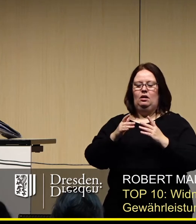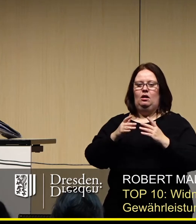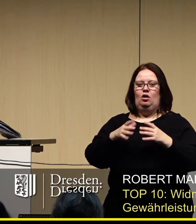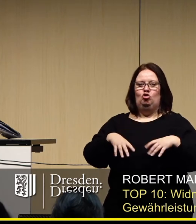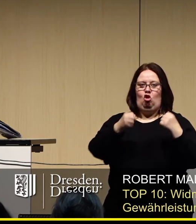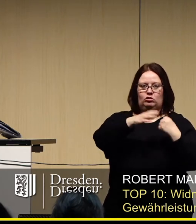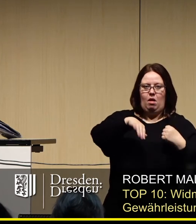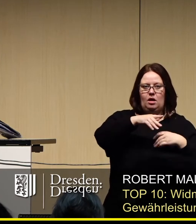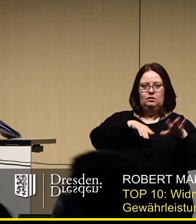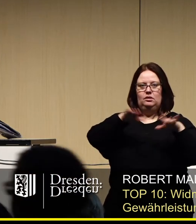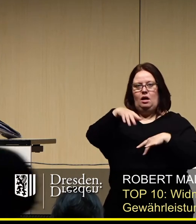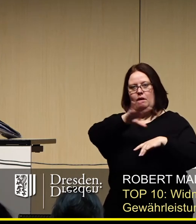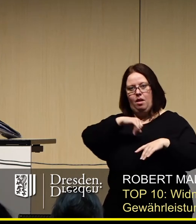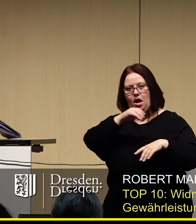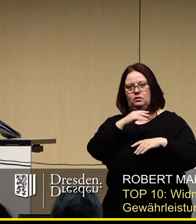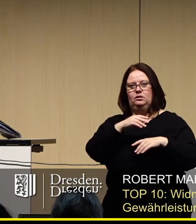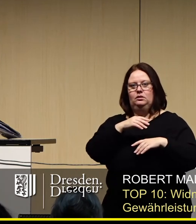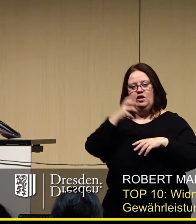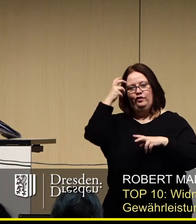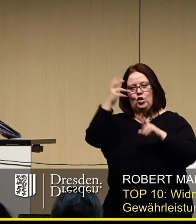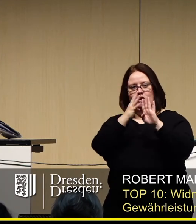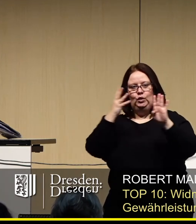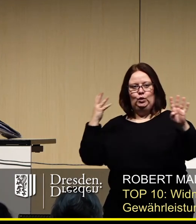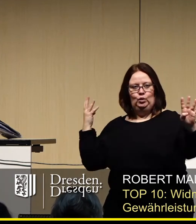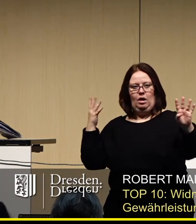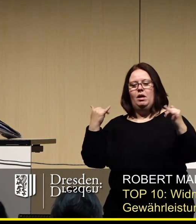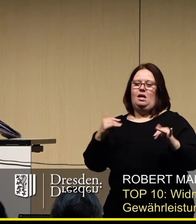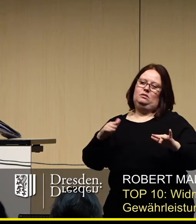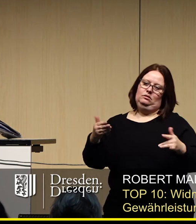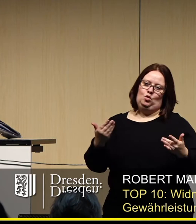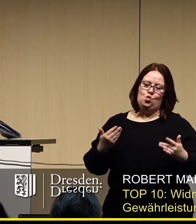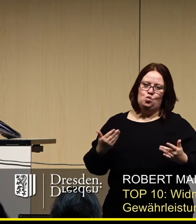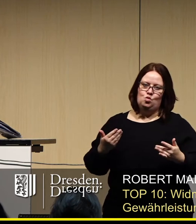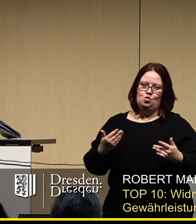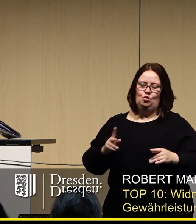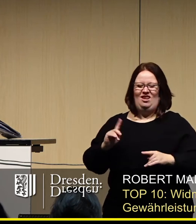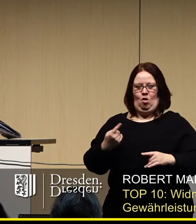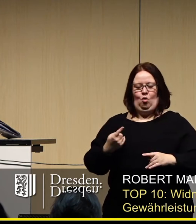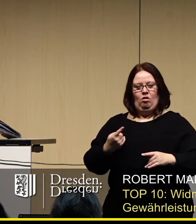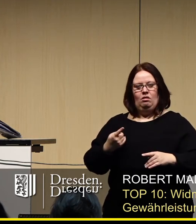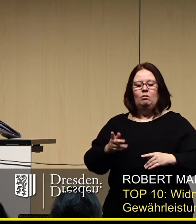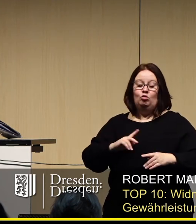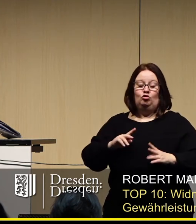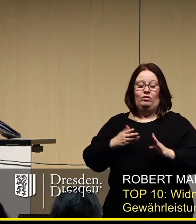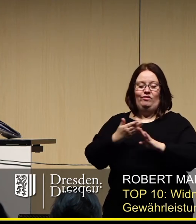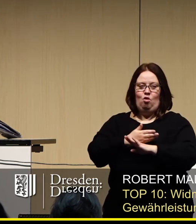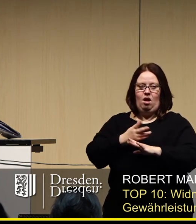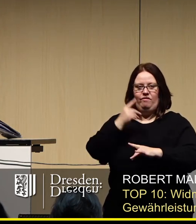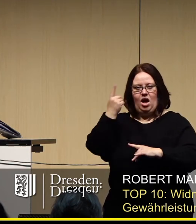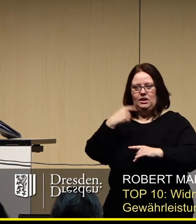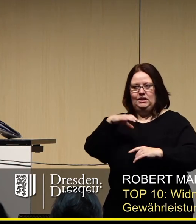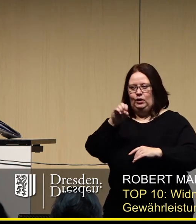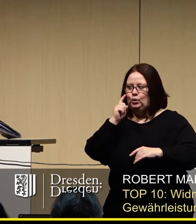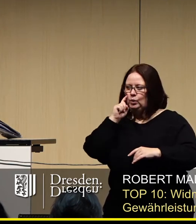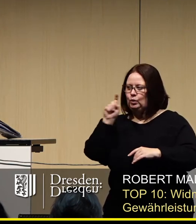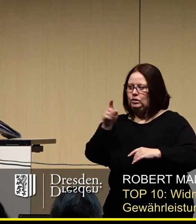Schlossplatz, Theaterplatz, Fürstenzug. Jetzt ist es allerdings so, wie es ist. Und ich sehe auch gleich vorweg in Richtung CDU